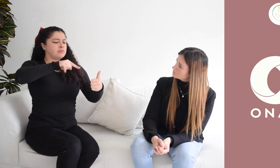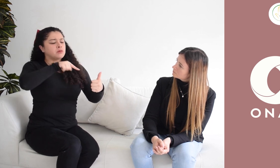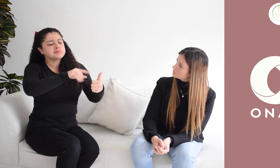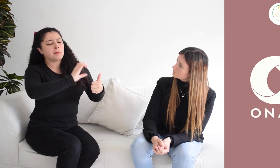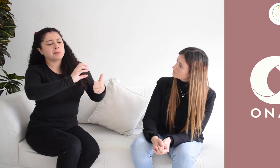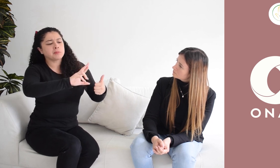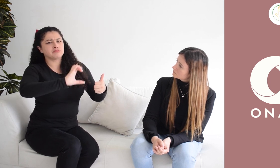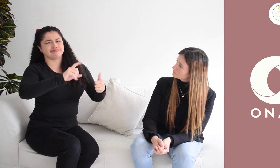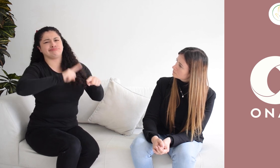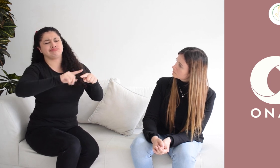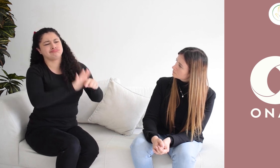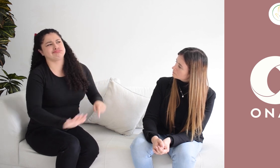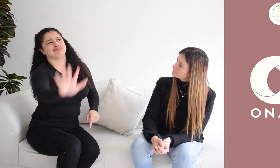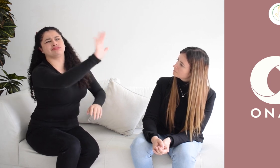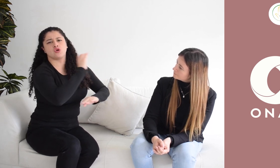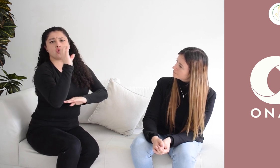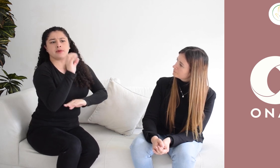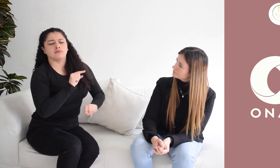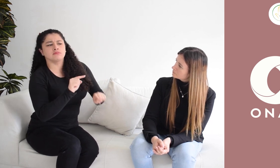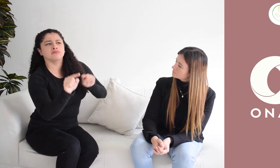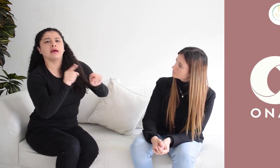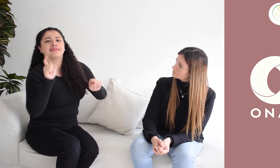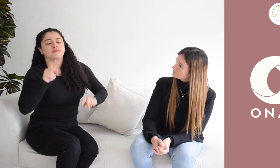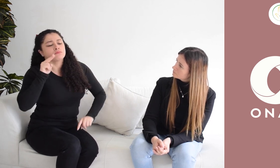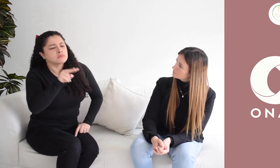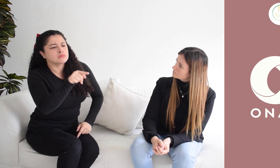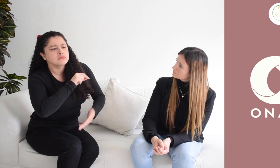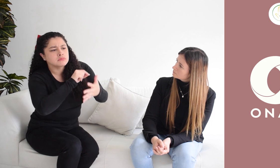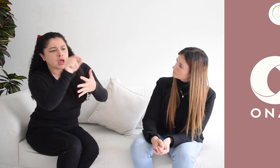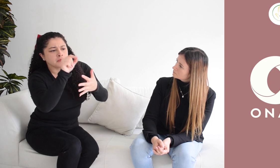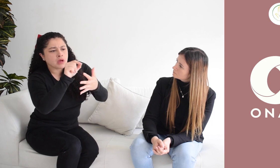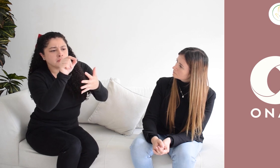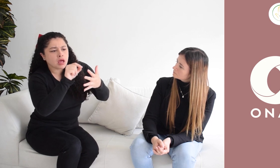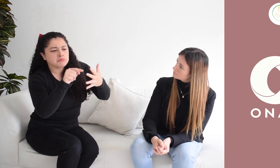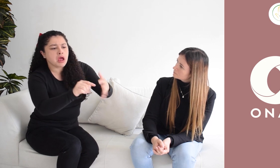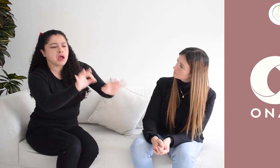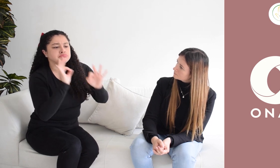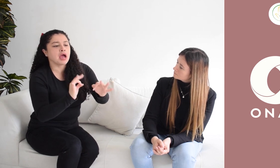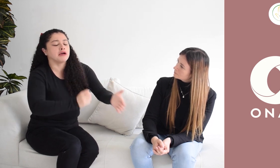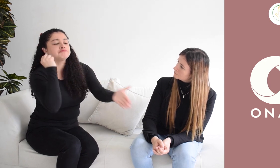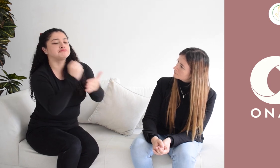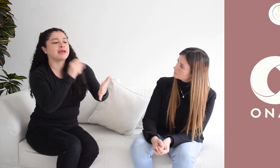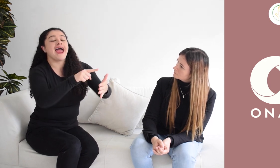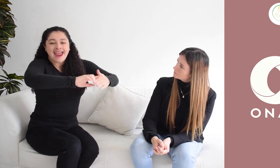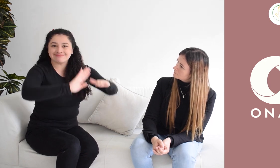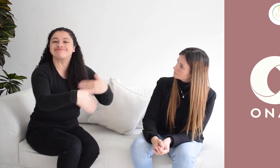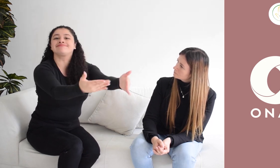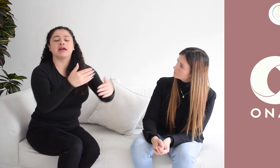y pues que hasta el momento no ha dado una atención suficiente y necesaria